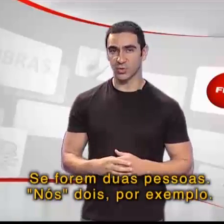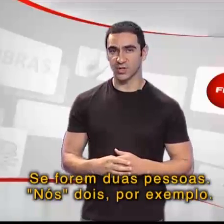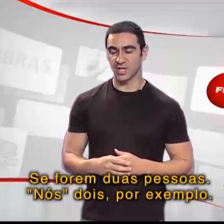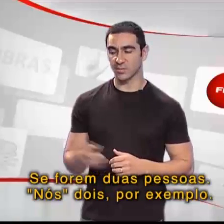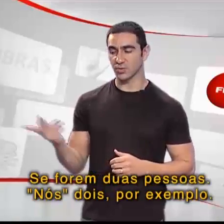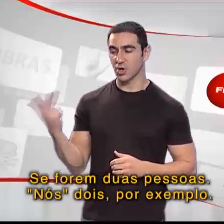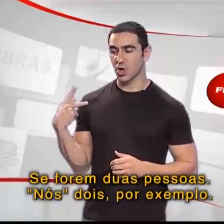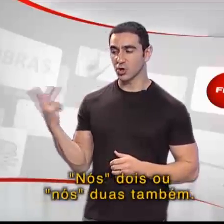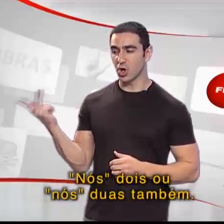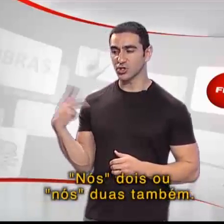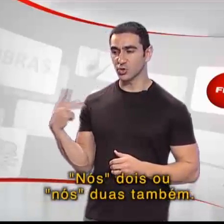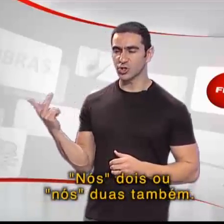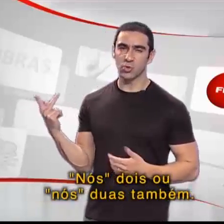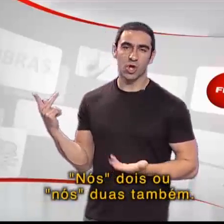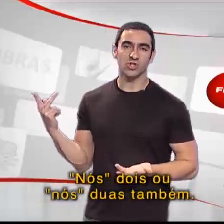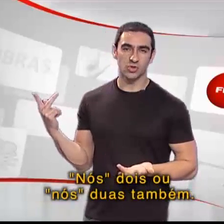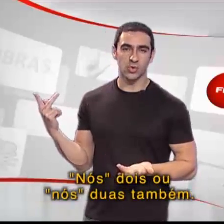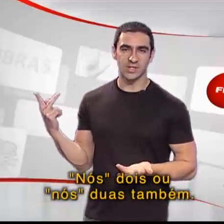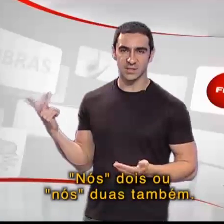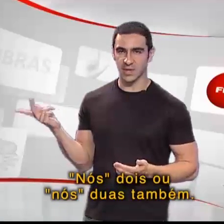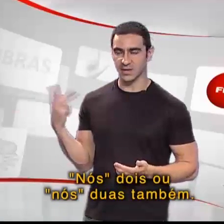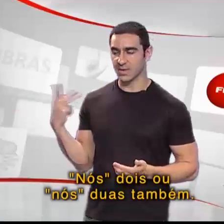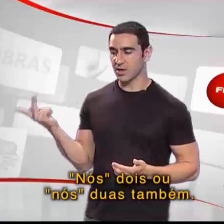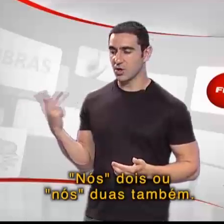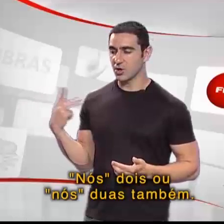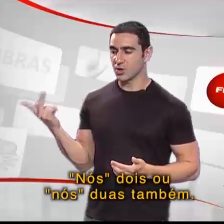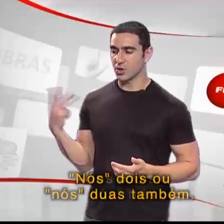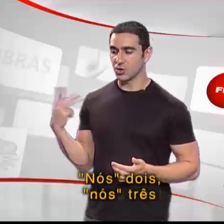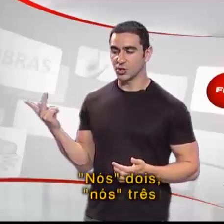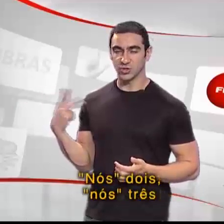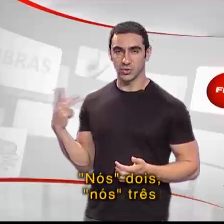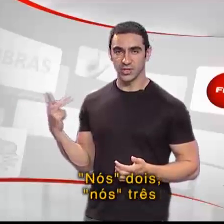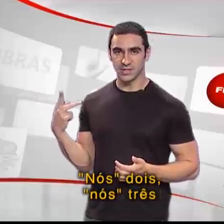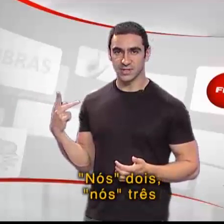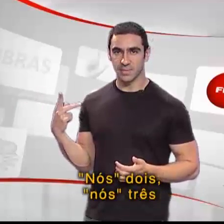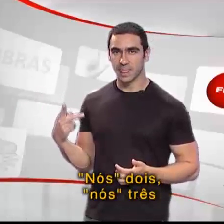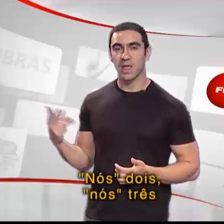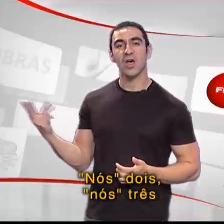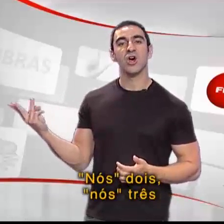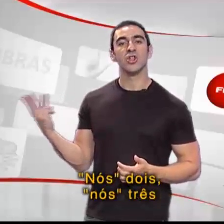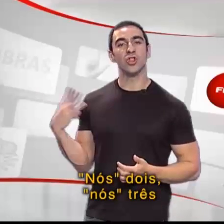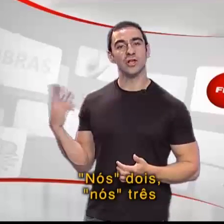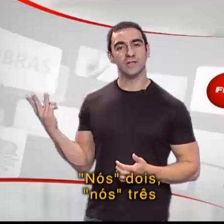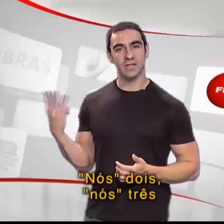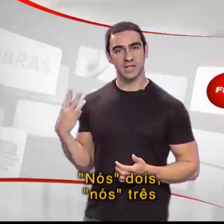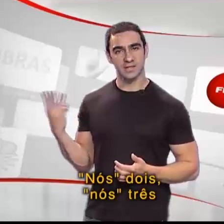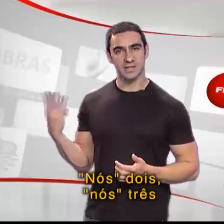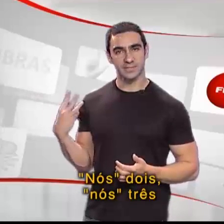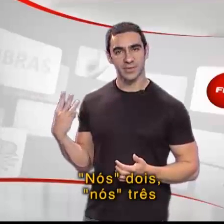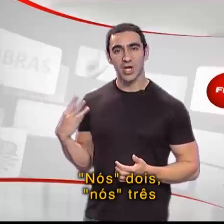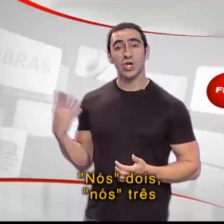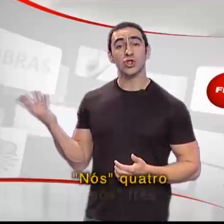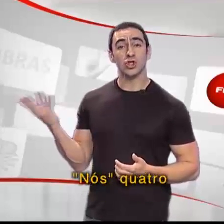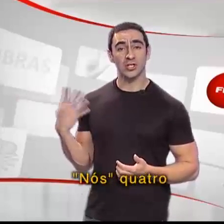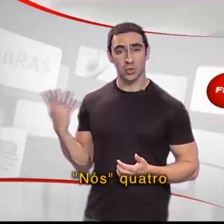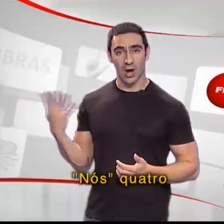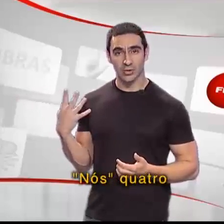por exemplo, nós dois ou nós duas também. Nós dois, nós três, nós quatro.